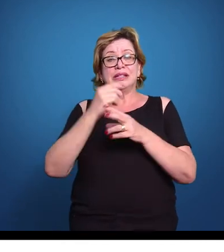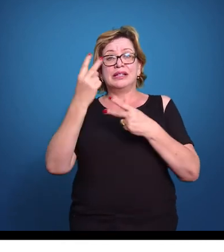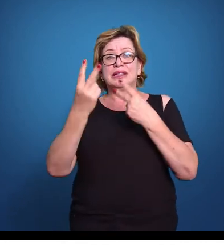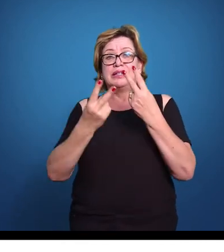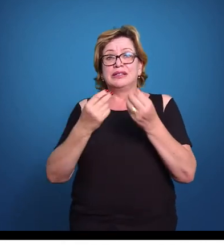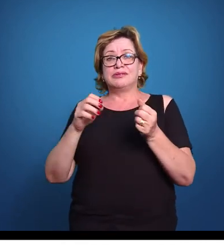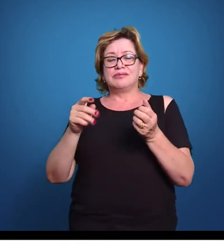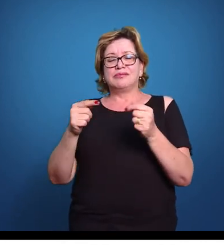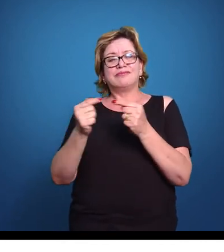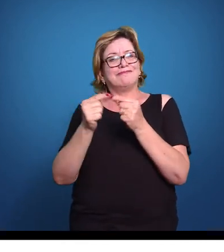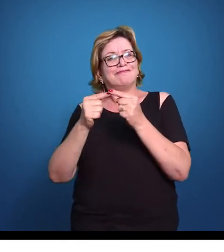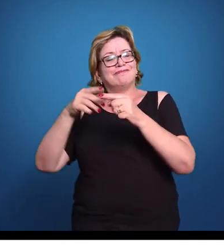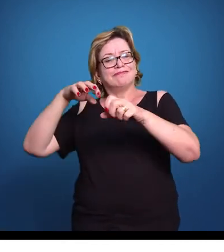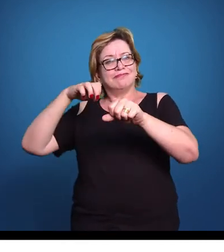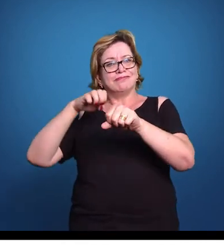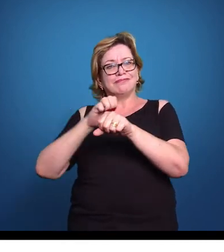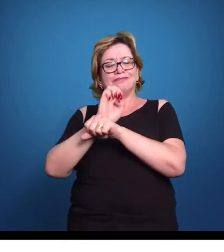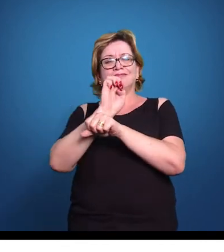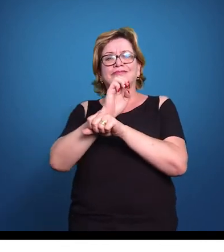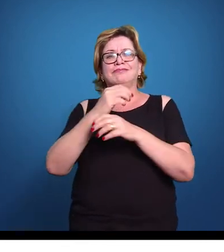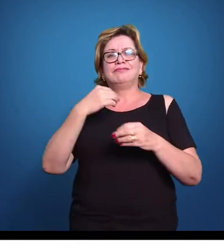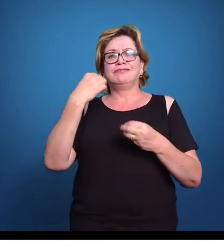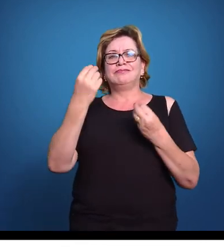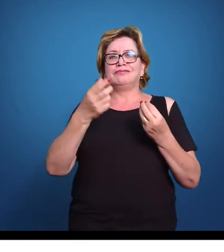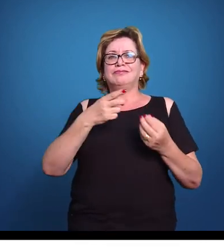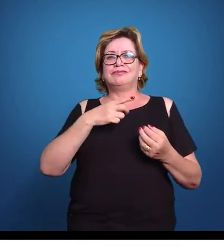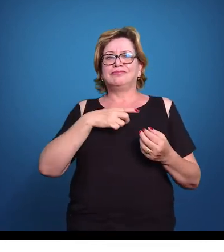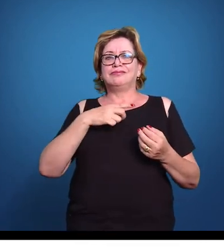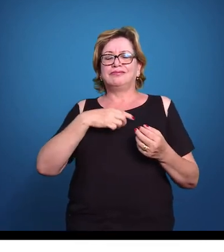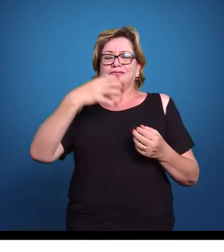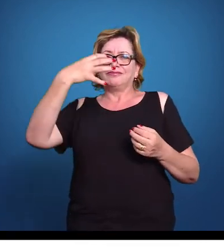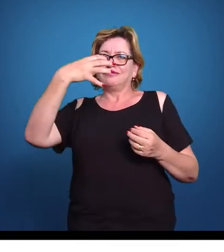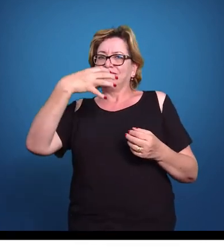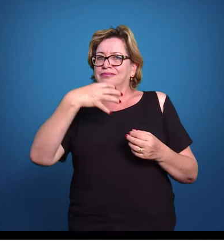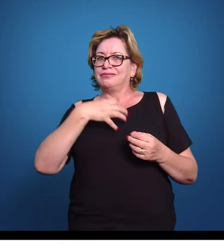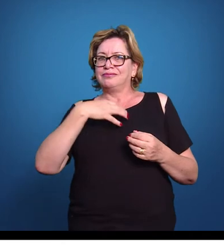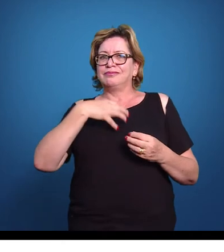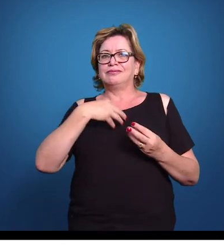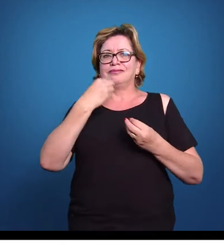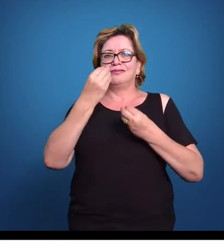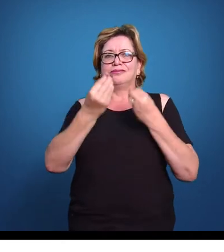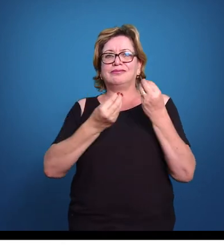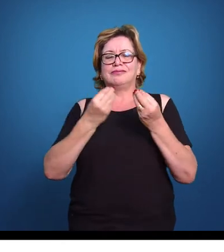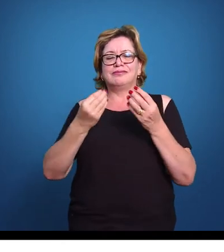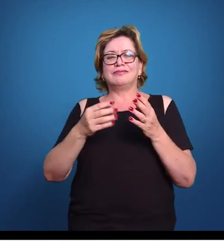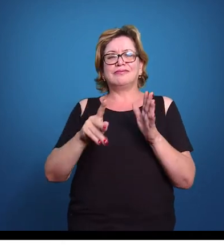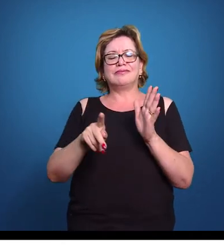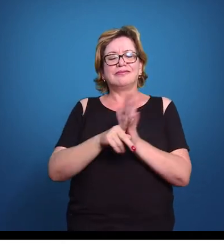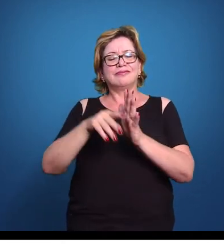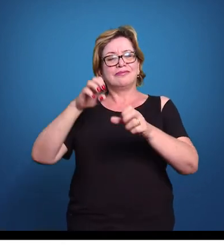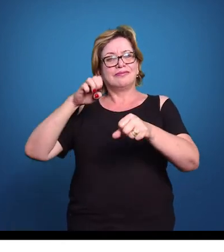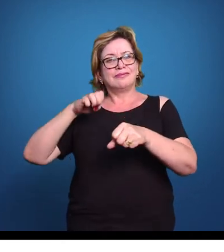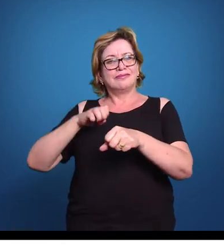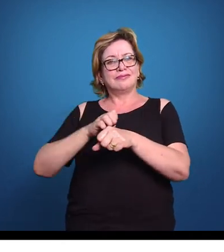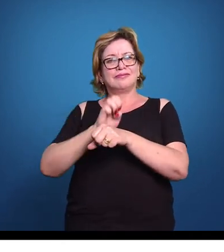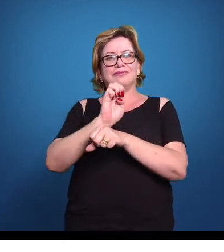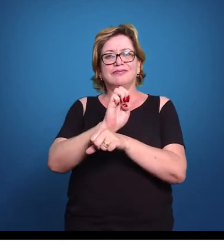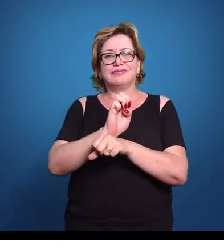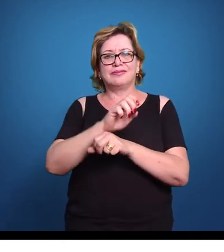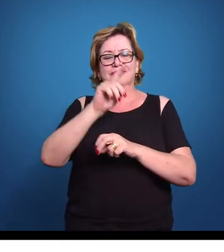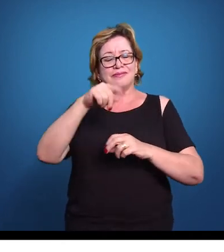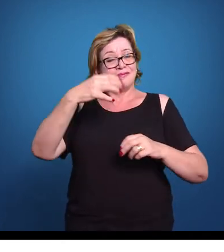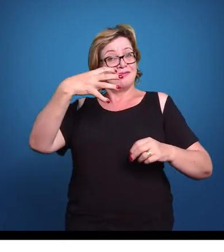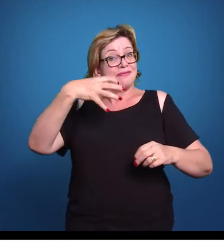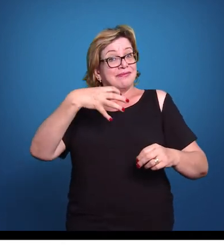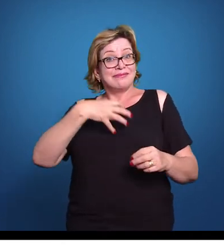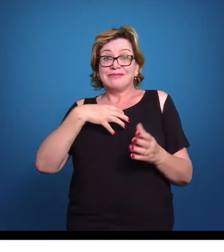do empreendedorismo. E temos uma personalidade também empreendedora. Então, é o jeito de